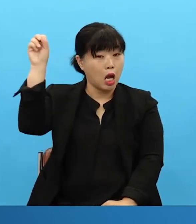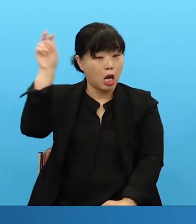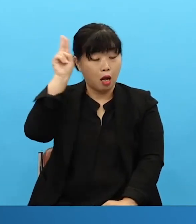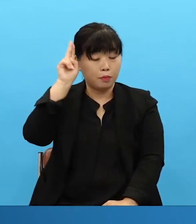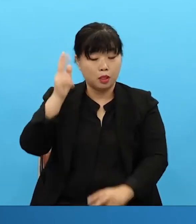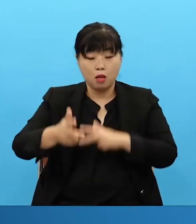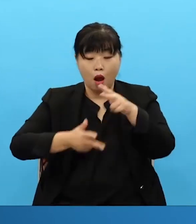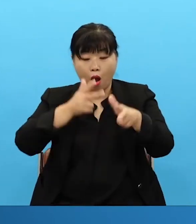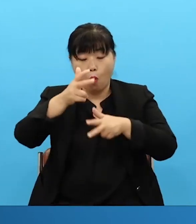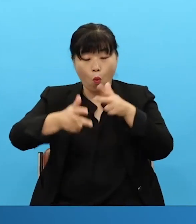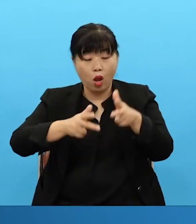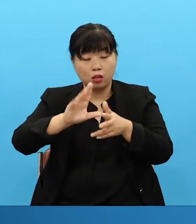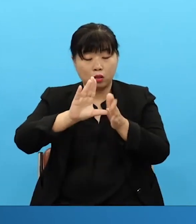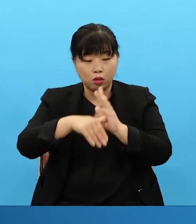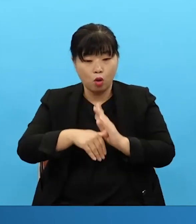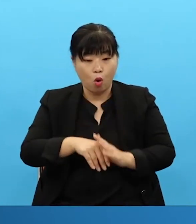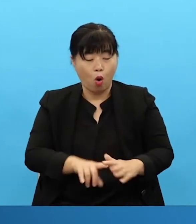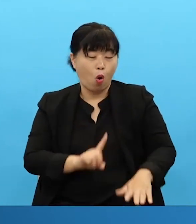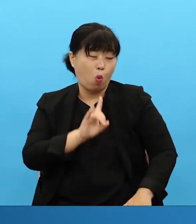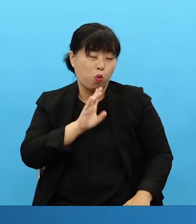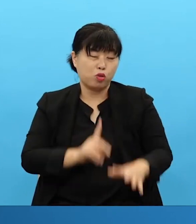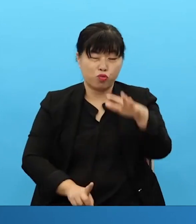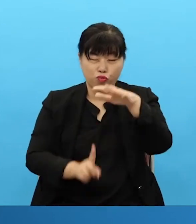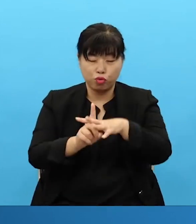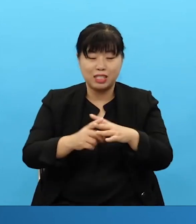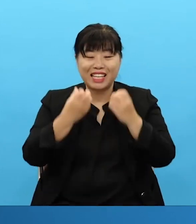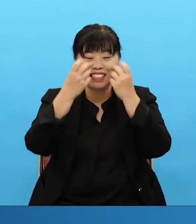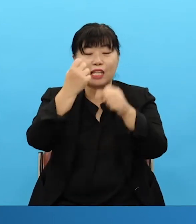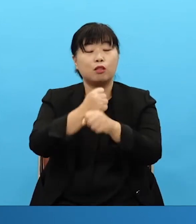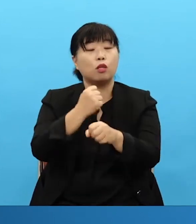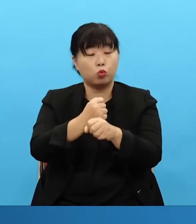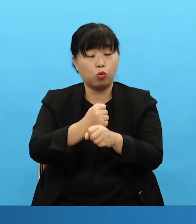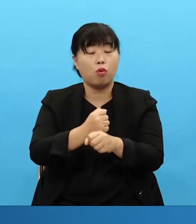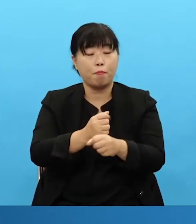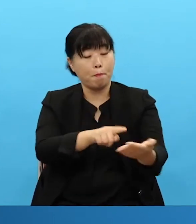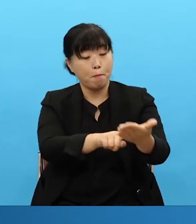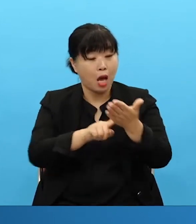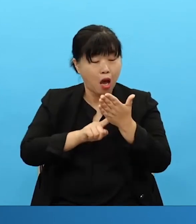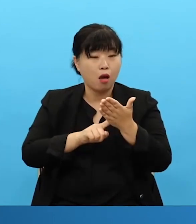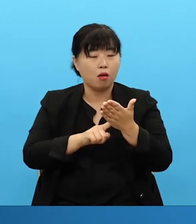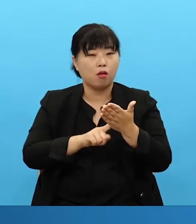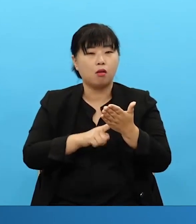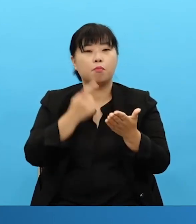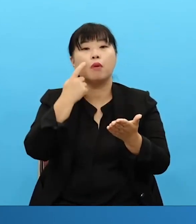All of a sudden only uniqueness recreation comes to your business. Then things are bound to work.